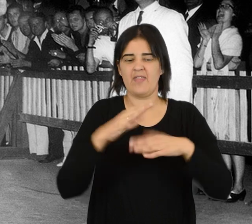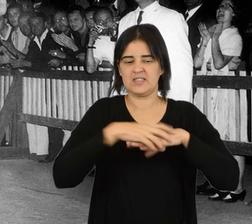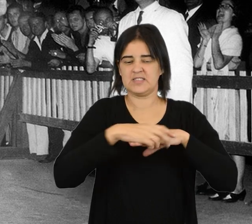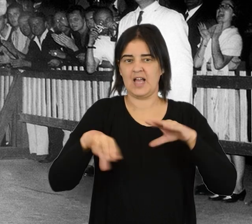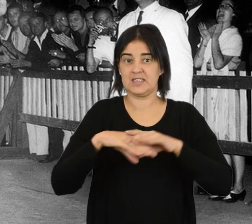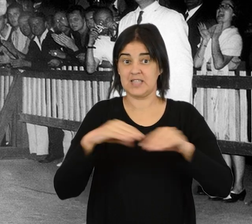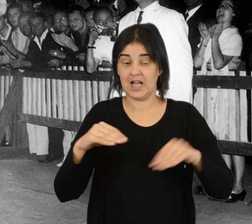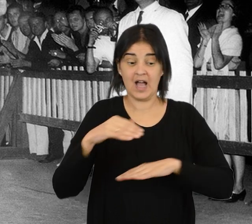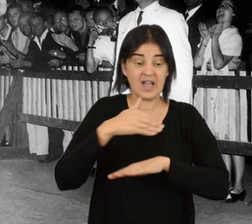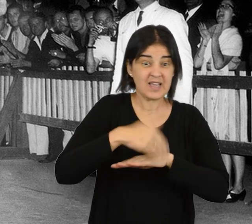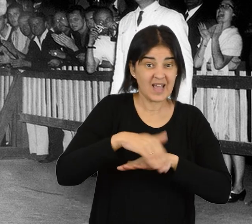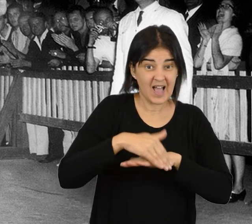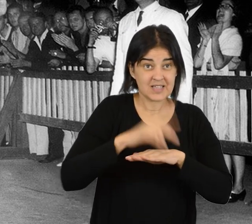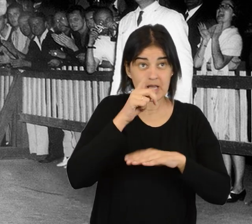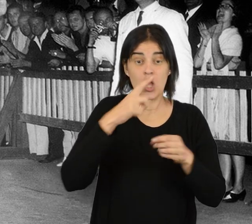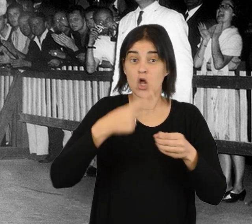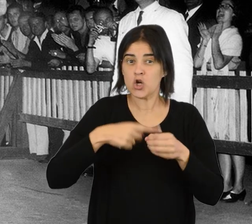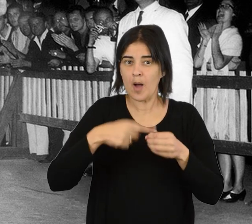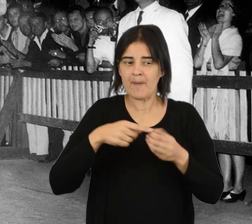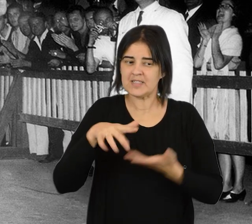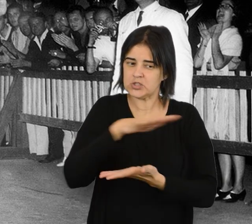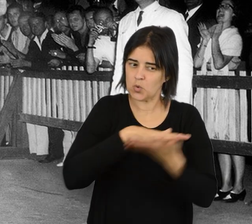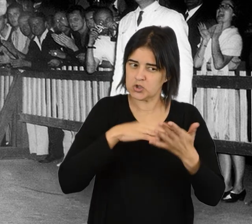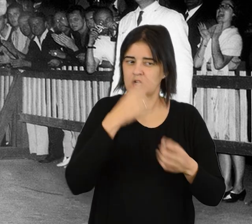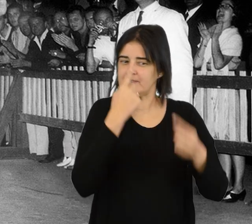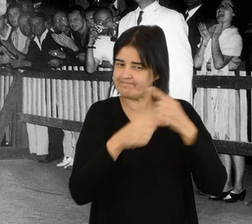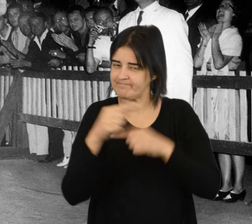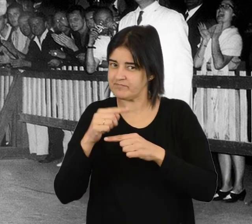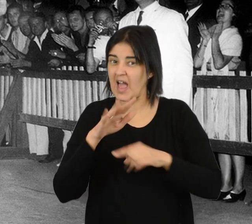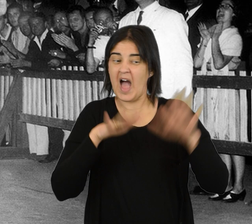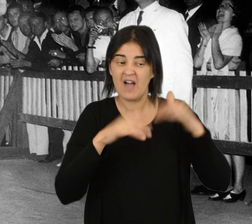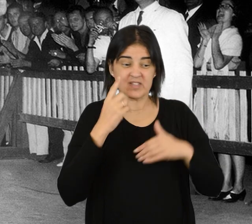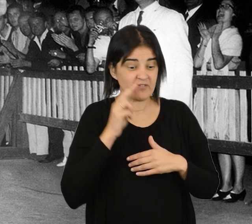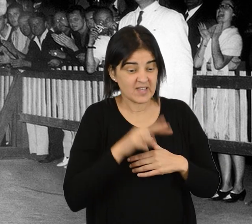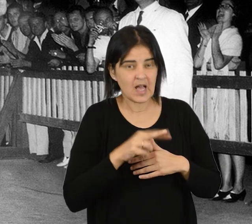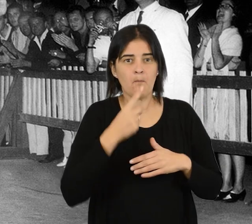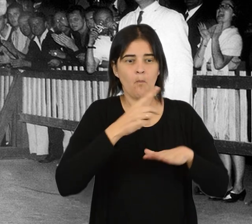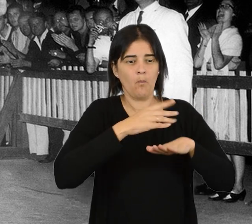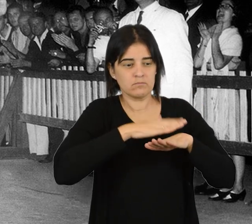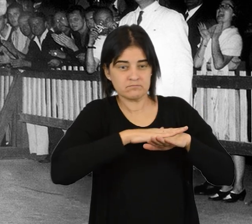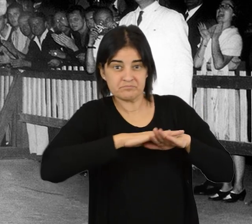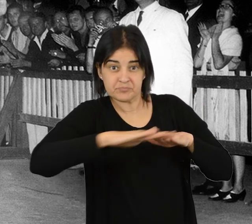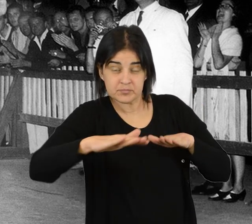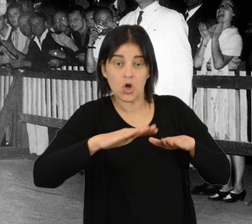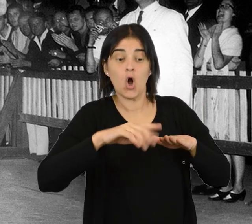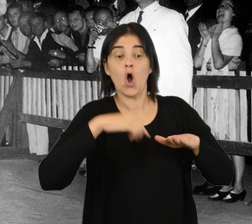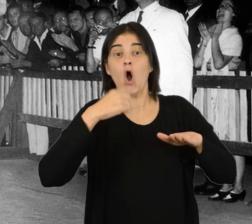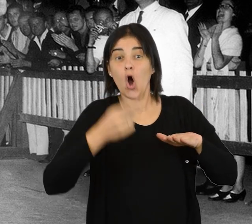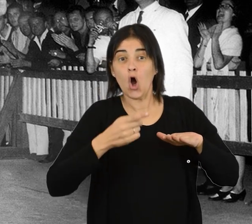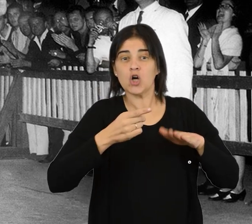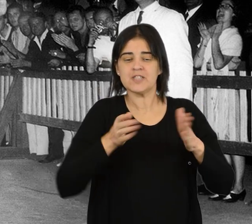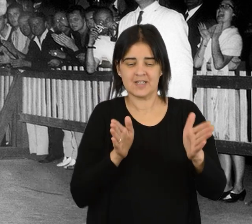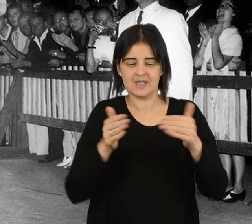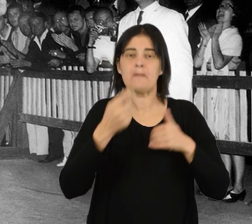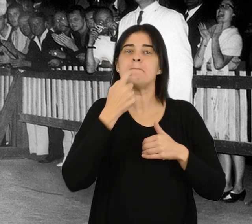Las calles de Roma se encontraban en diferentes condiciones. Algunas estaban pavimentadas, otras